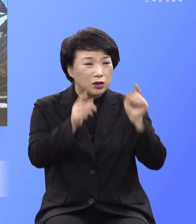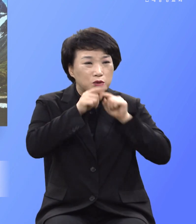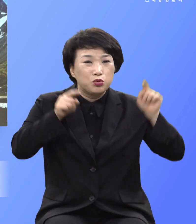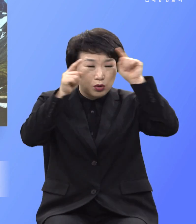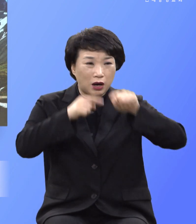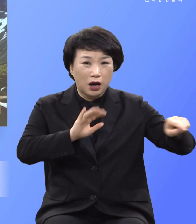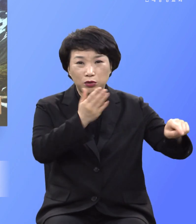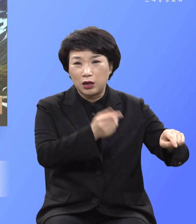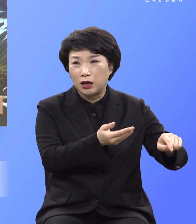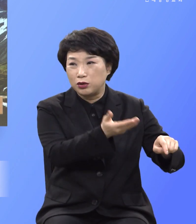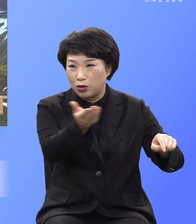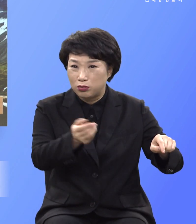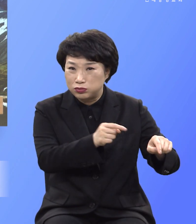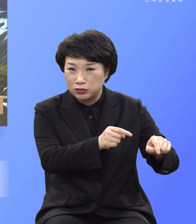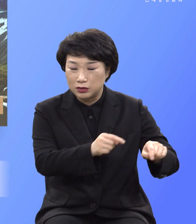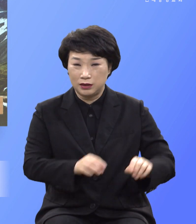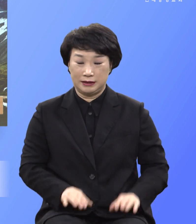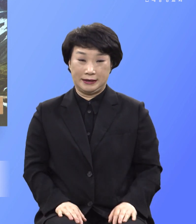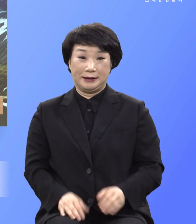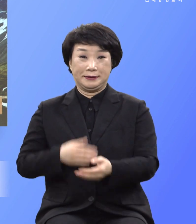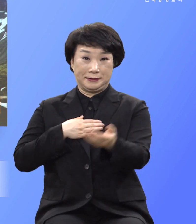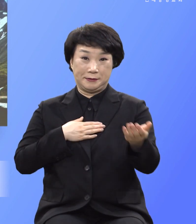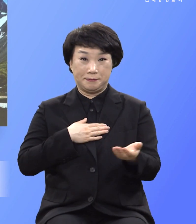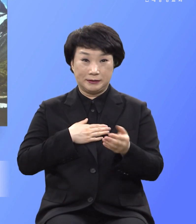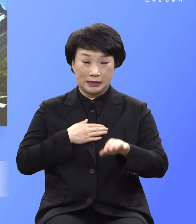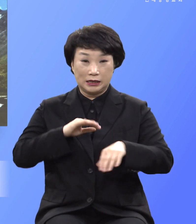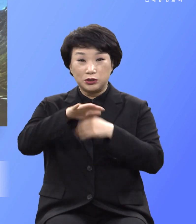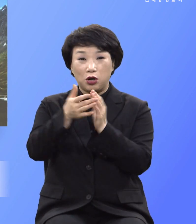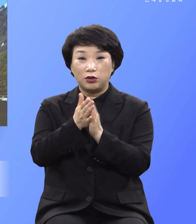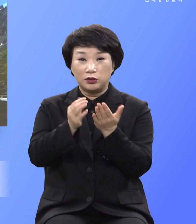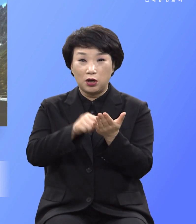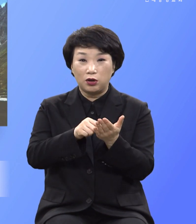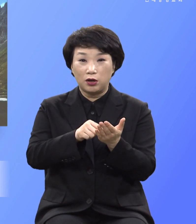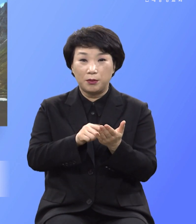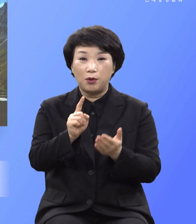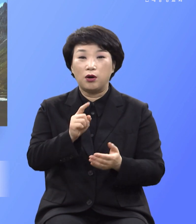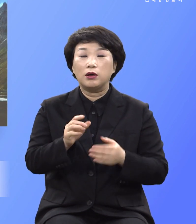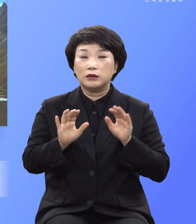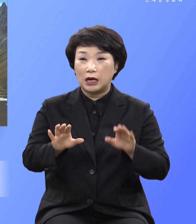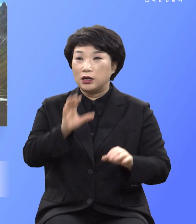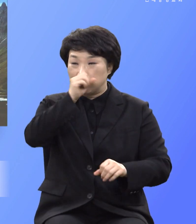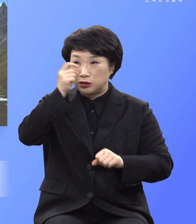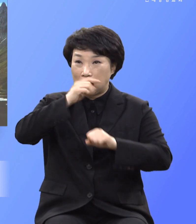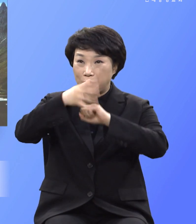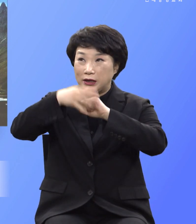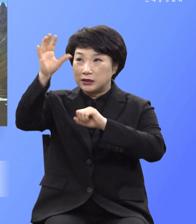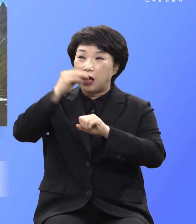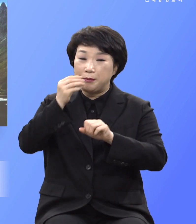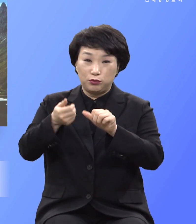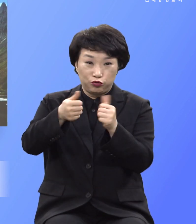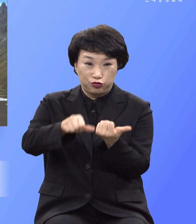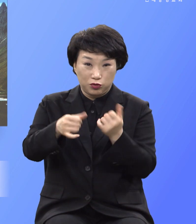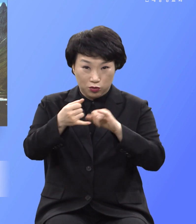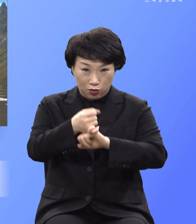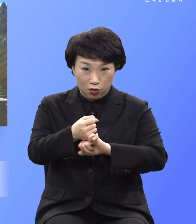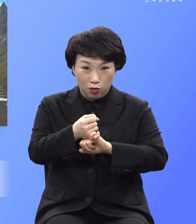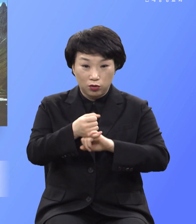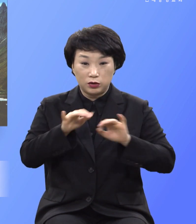여러분들이 바로 성경에 네가 먹으면 정령 죽으리라 근데 먹게